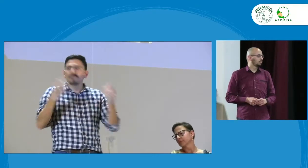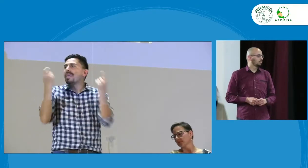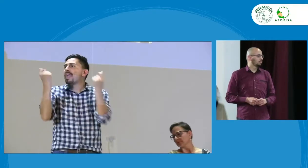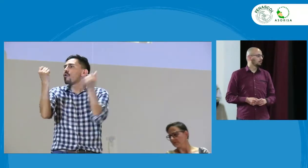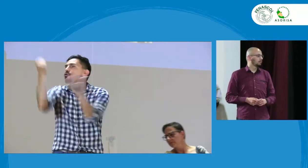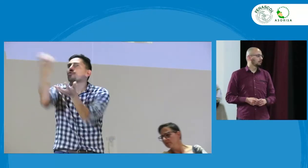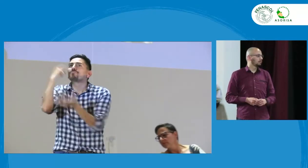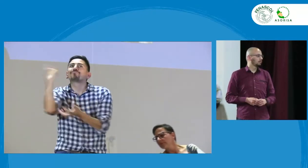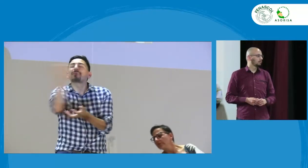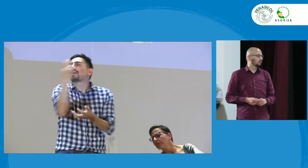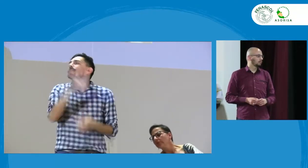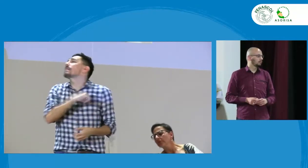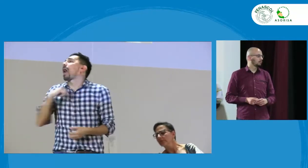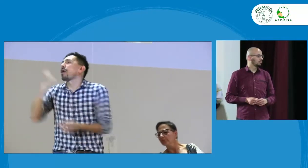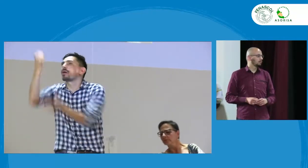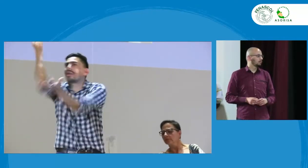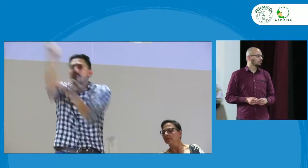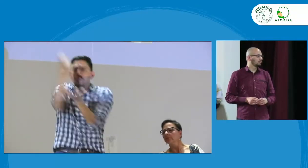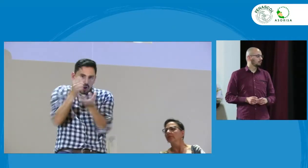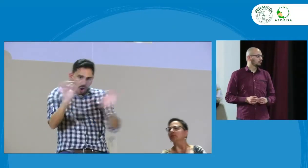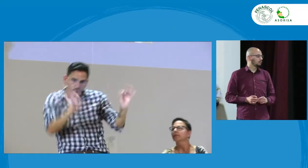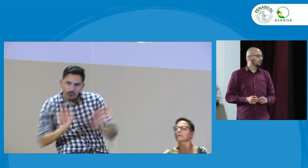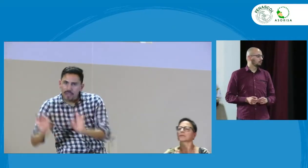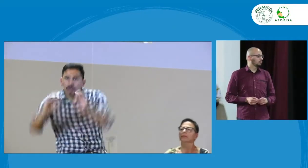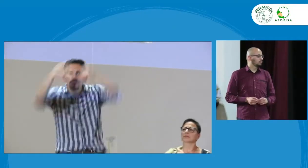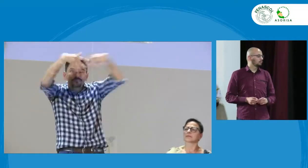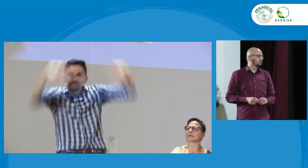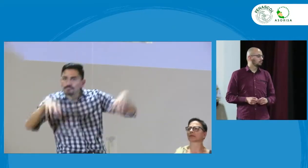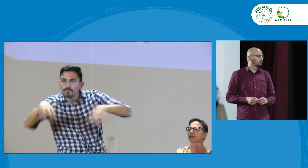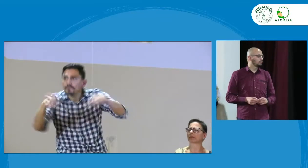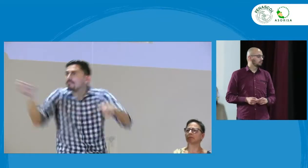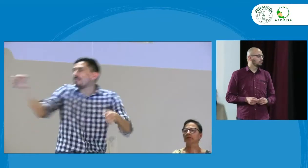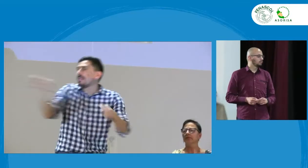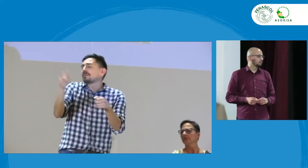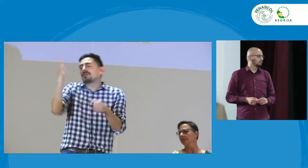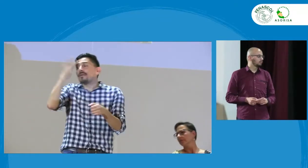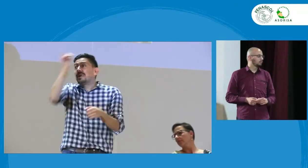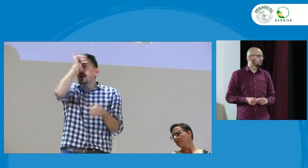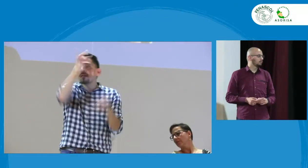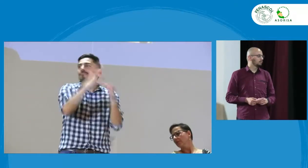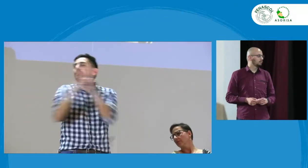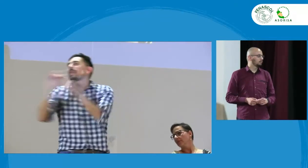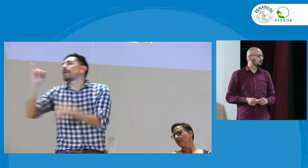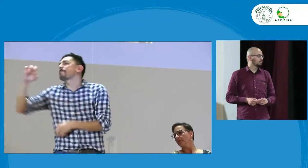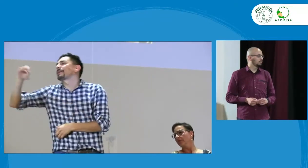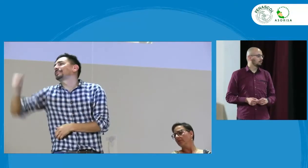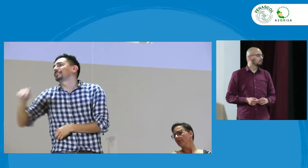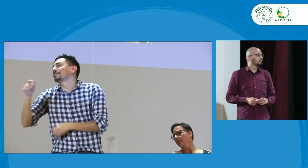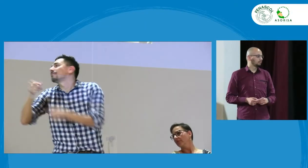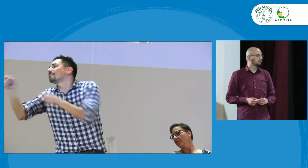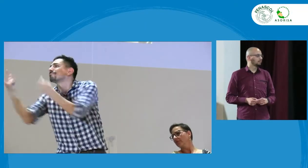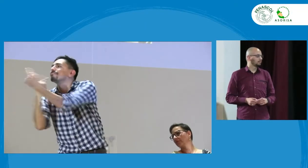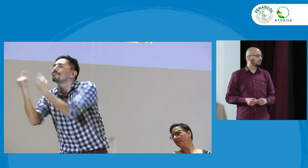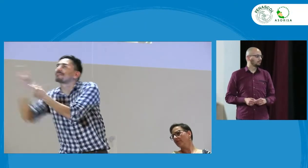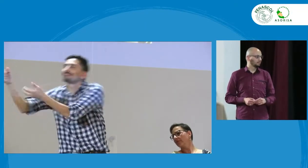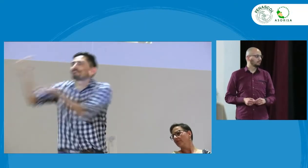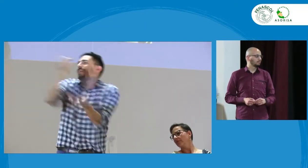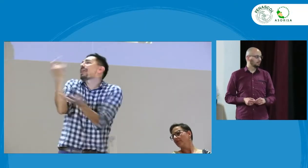son poco flexibles ¿sí? entonces como ellos son quienes buscan sus recursos no vienen del Estado entonces ellos